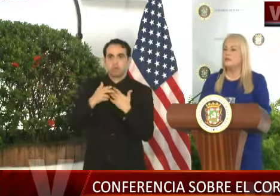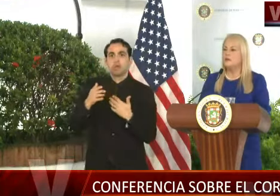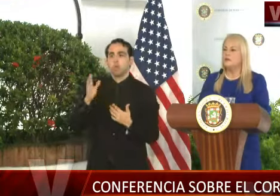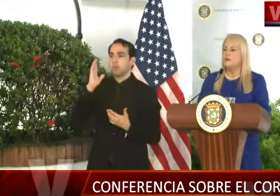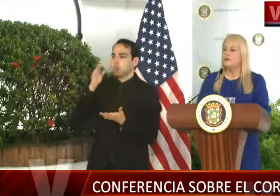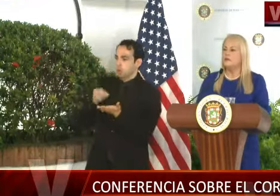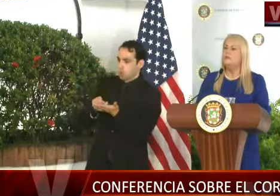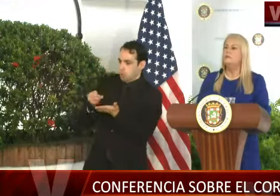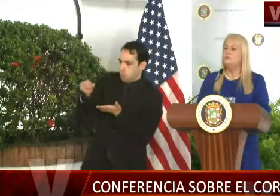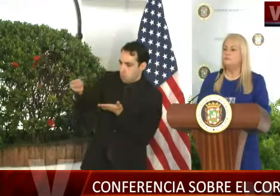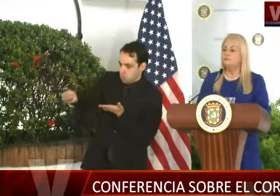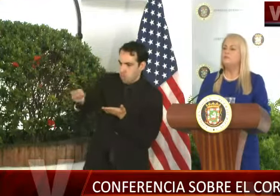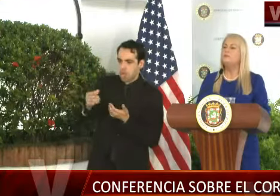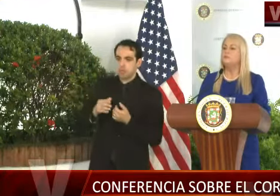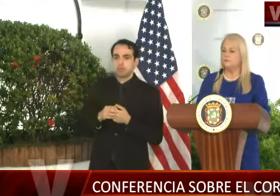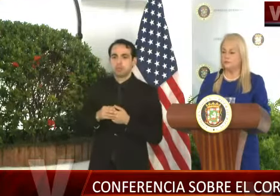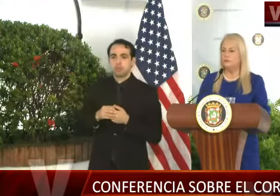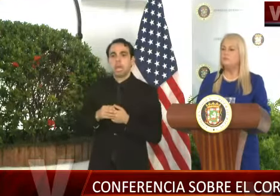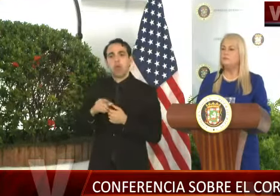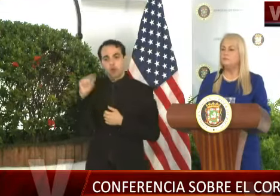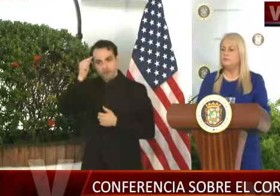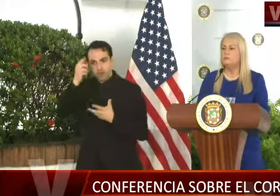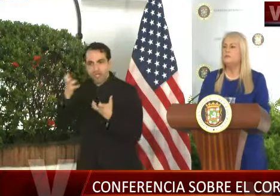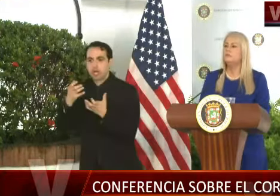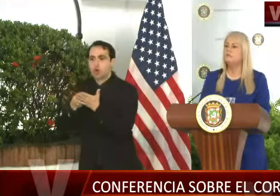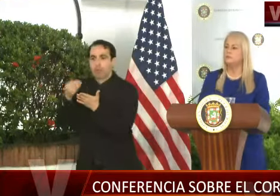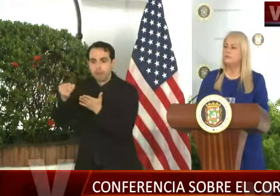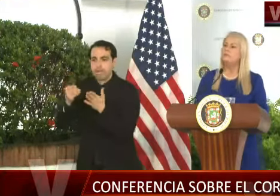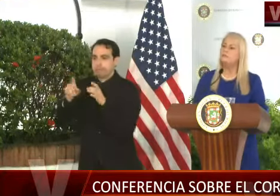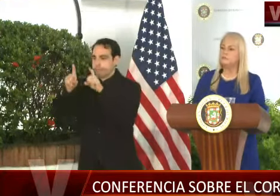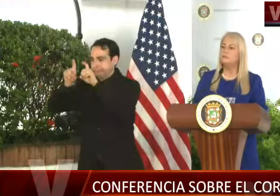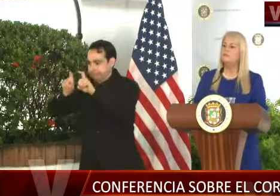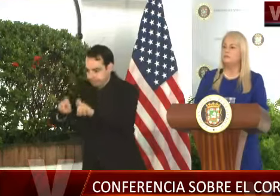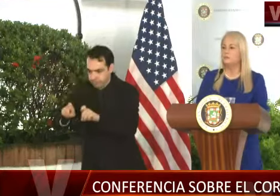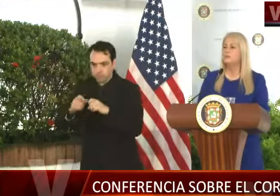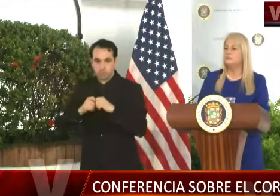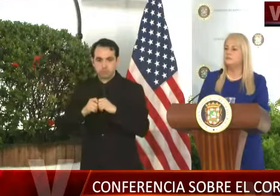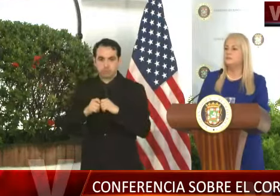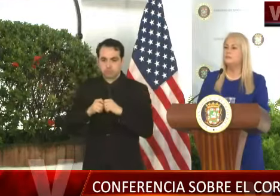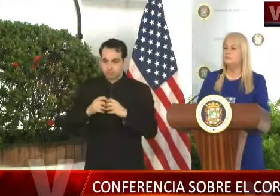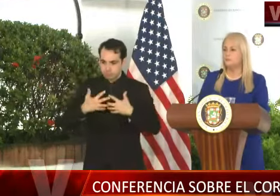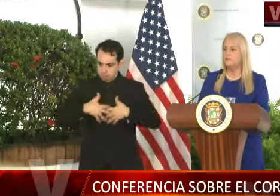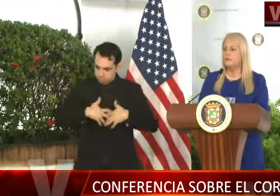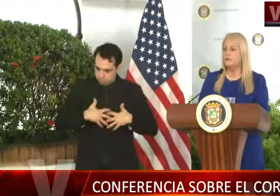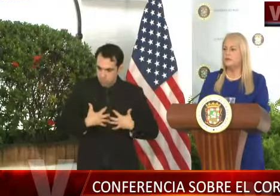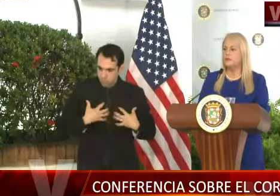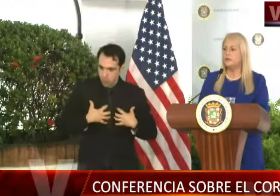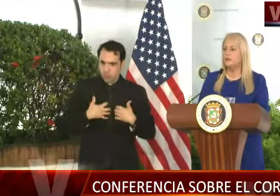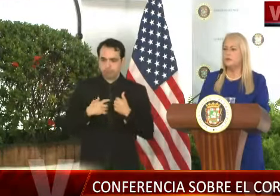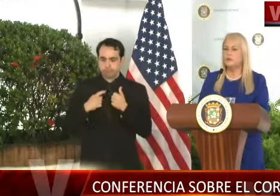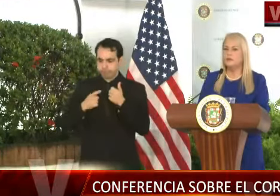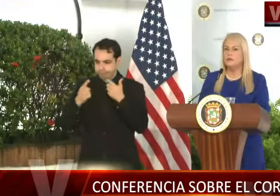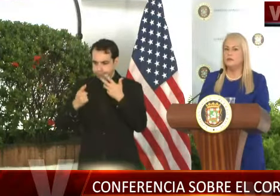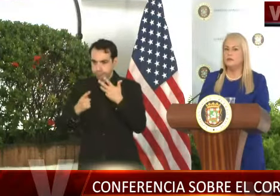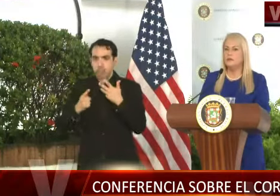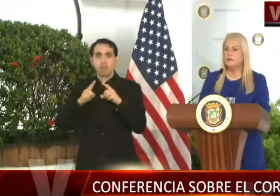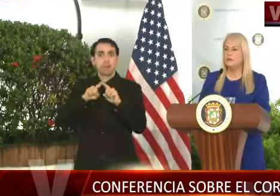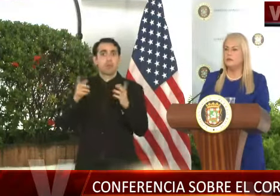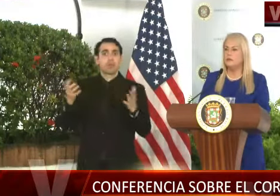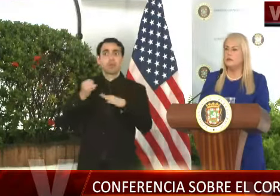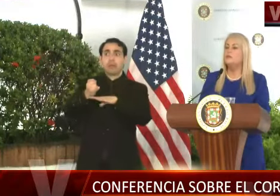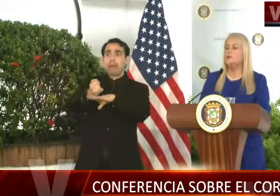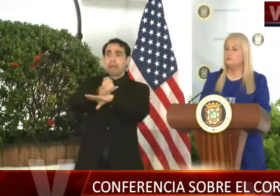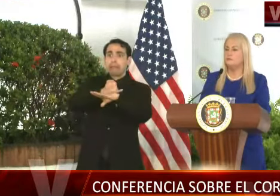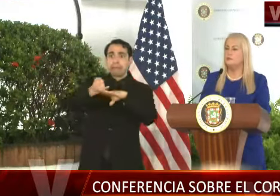intención del gobierno es comprar tantos kits, la intención del gobierno es comprar respiratorios, tanta cantidad, pero nosotros somos una isla,